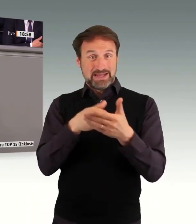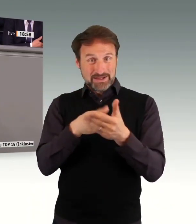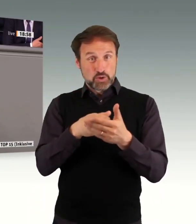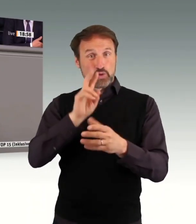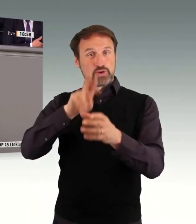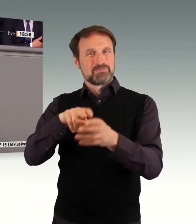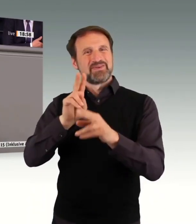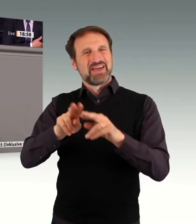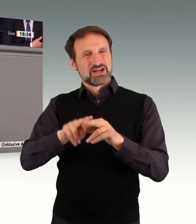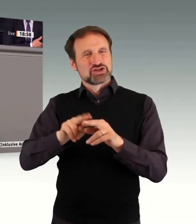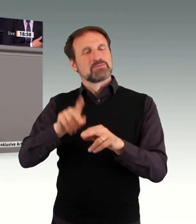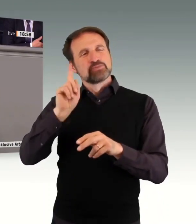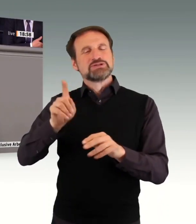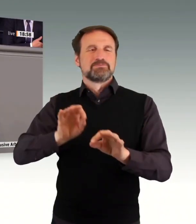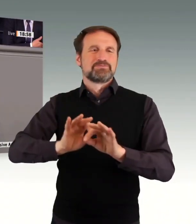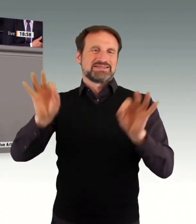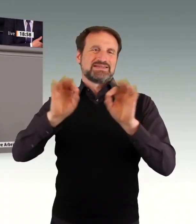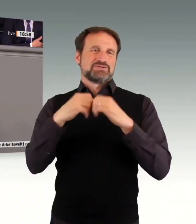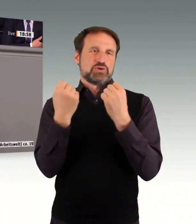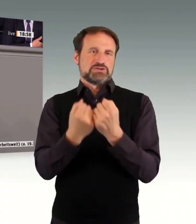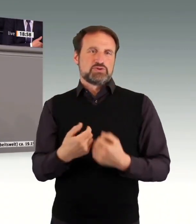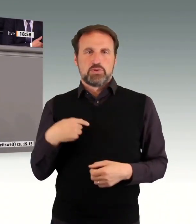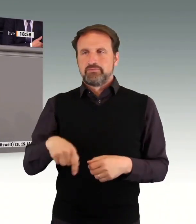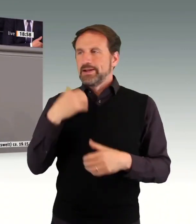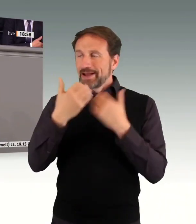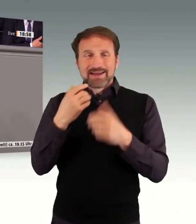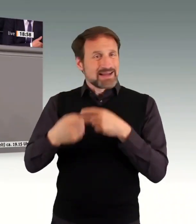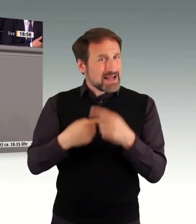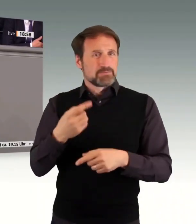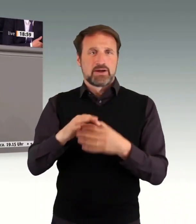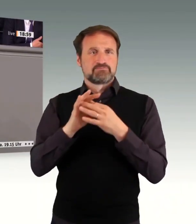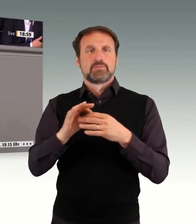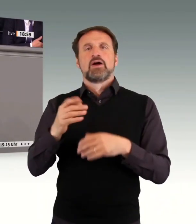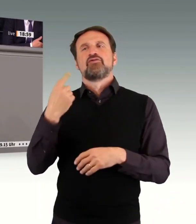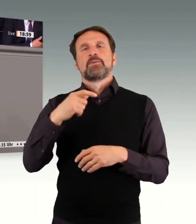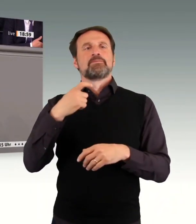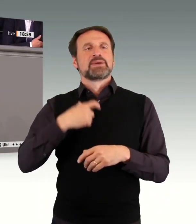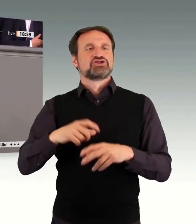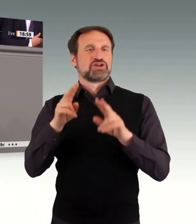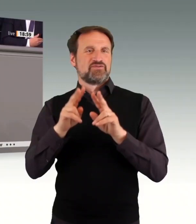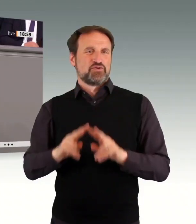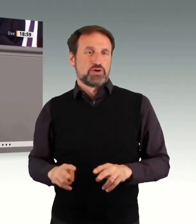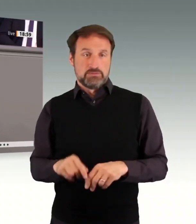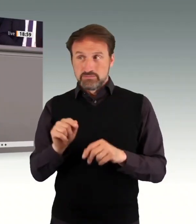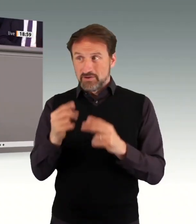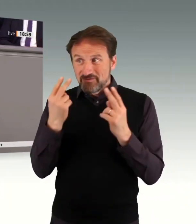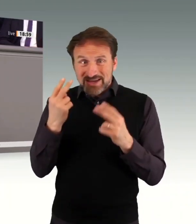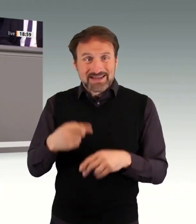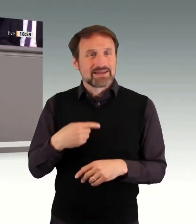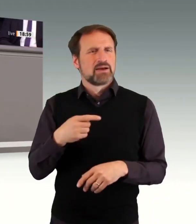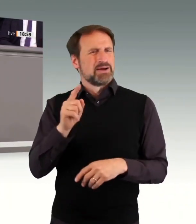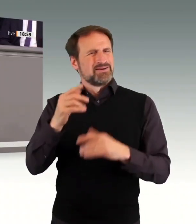Zuschüssen für Arbeitgeber zu verbessern. Wir als AfD-Fraktion sagen ganz klar, junge Menschen, vor allem junge Menschen mit Behinderung,